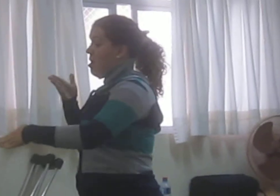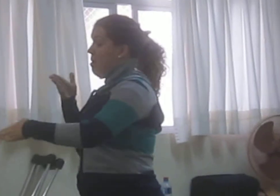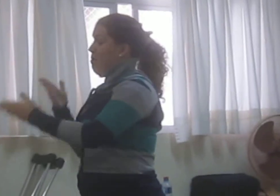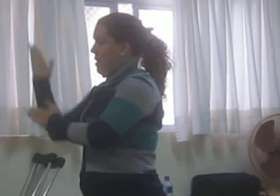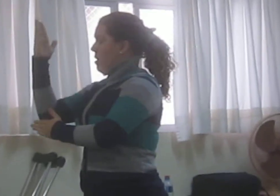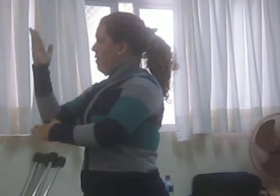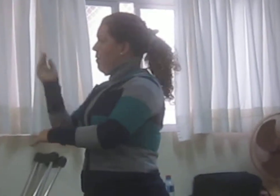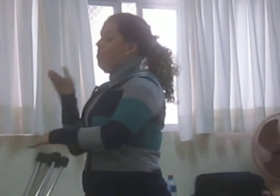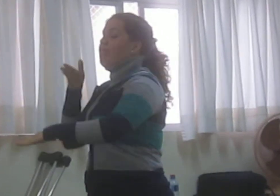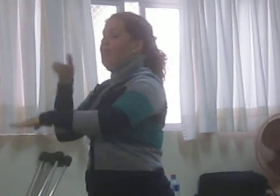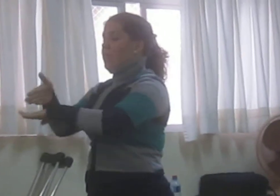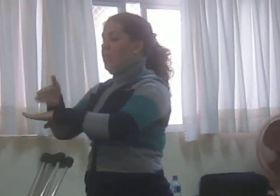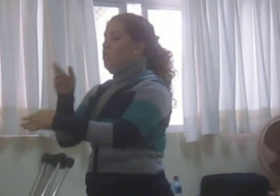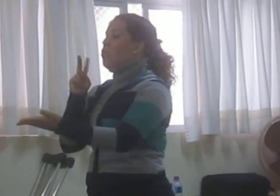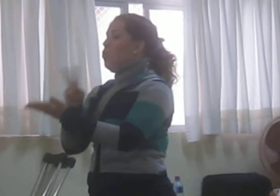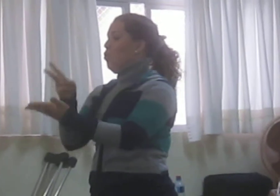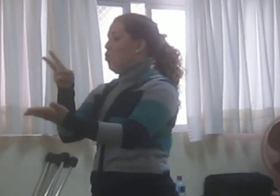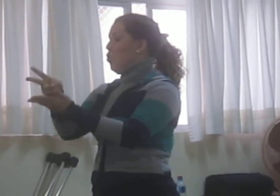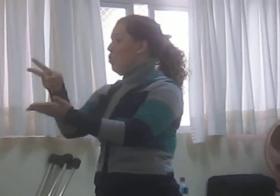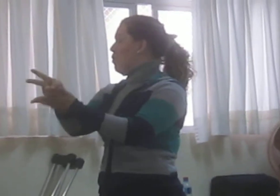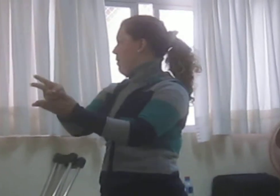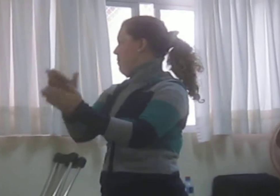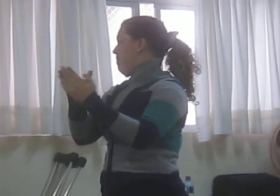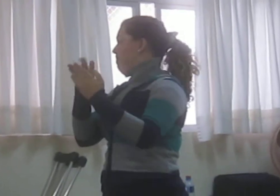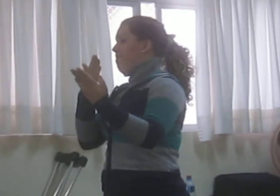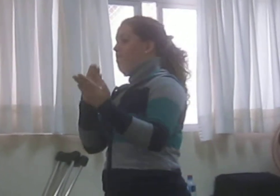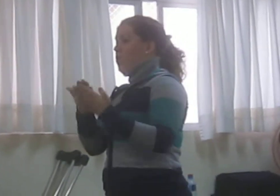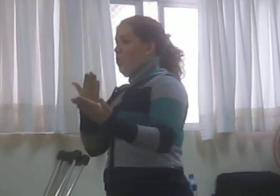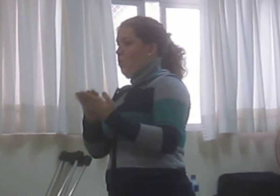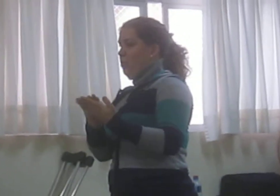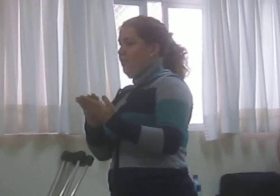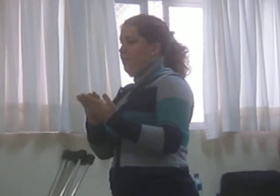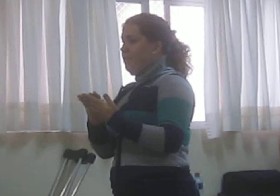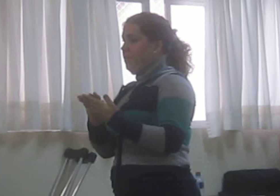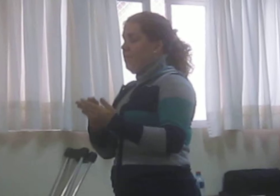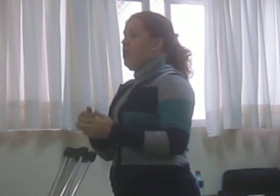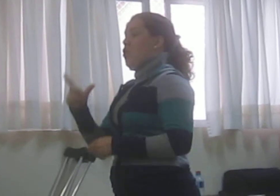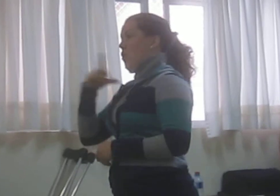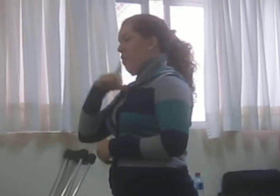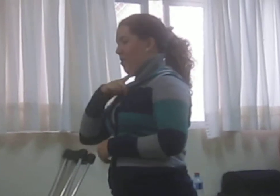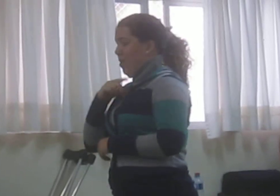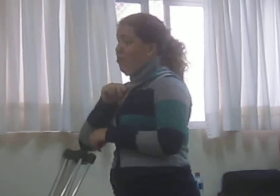tivemos vários alunos sim, até hoje em dia nós ainda temos alunos lá,